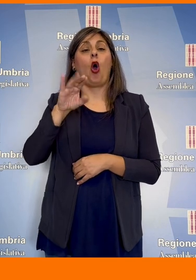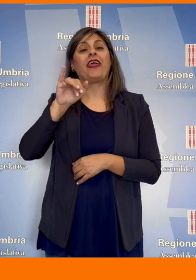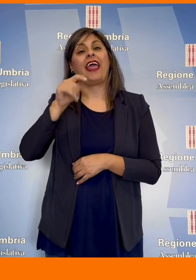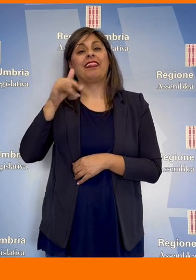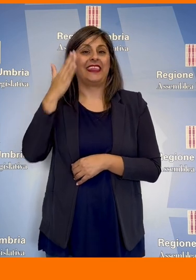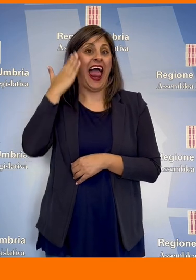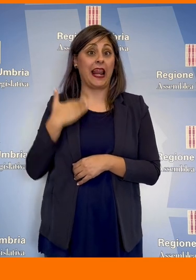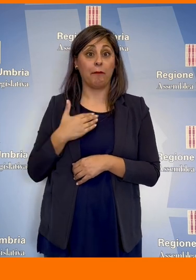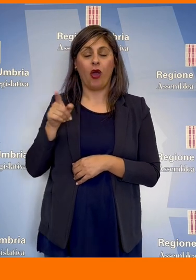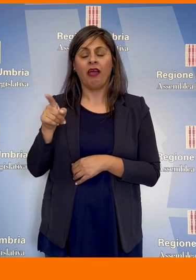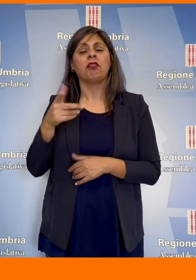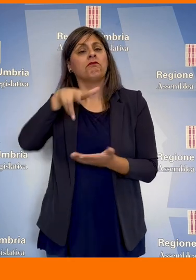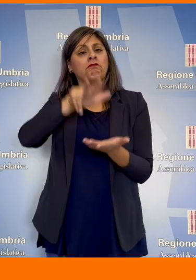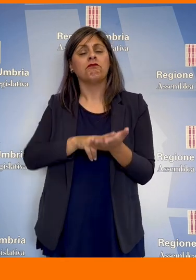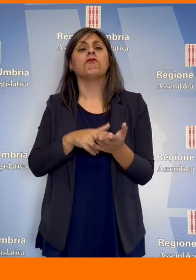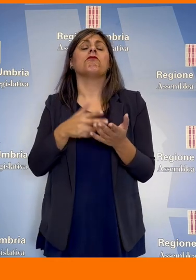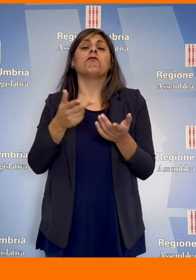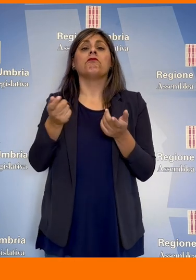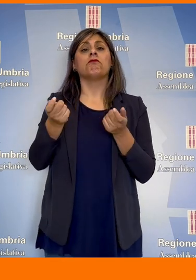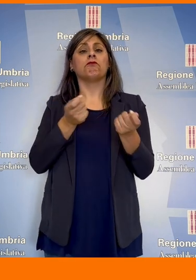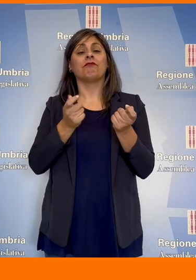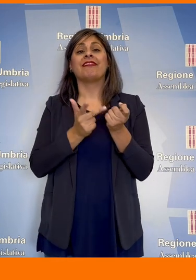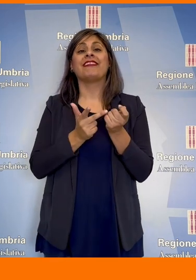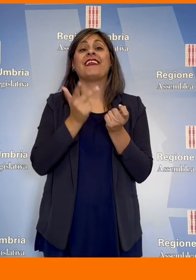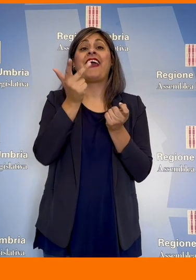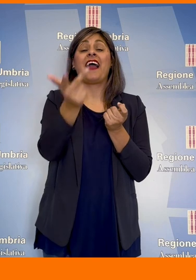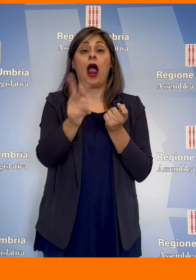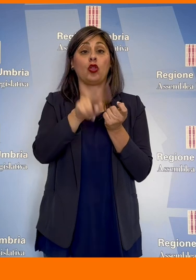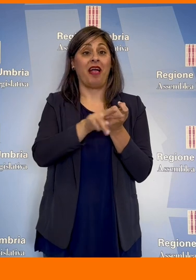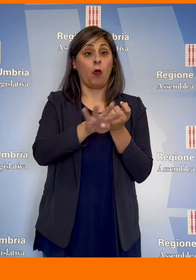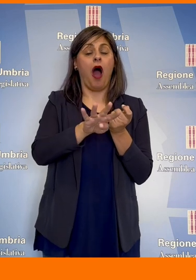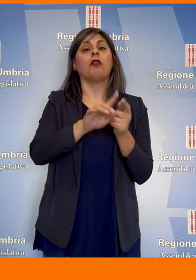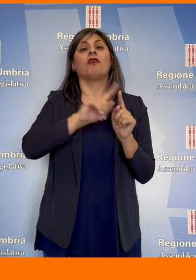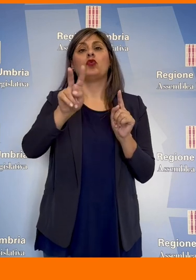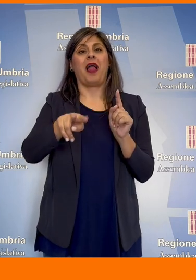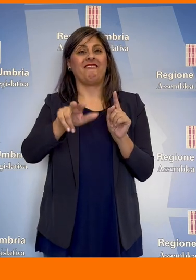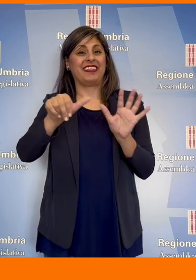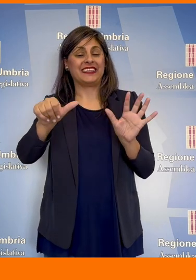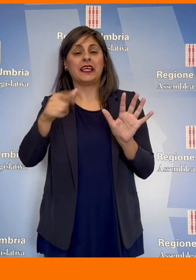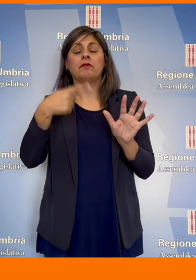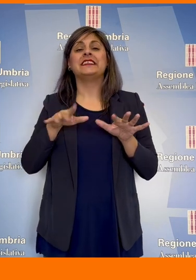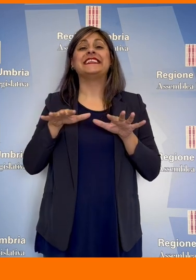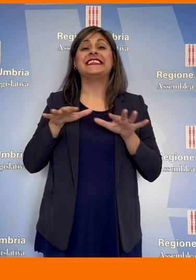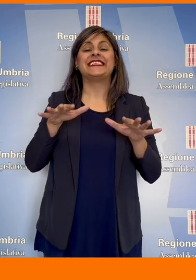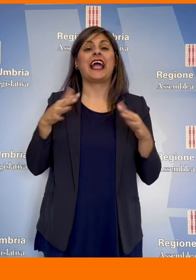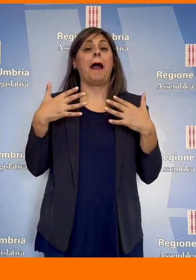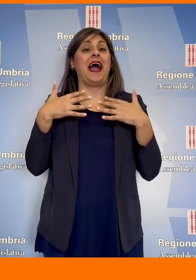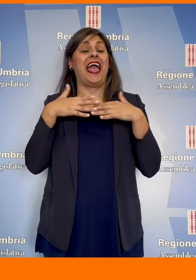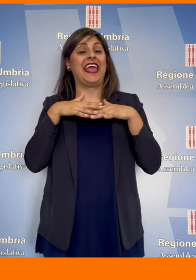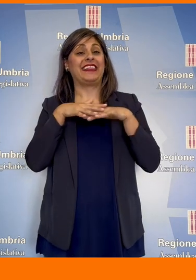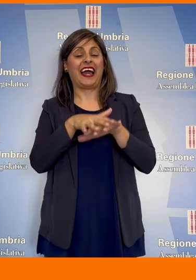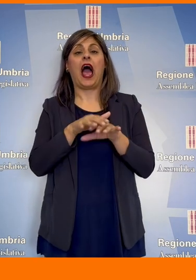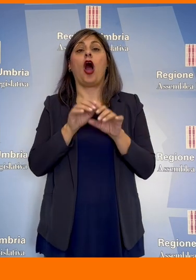ha approvato le linee di indirizzo triennali 2024-2026 per il sistema integrato